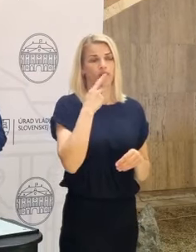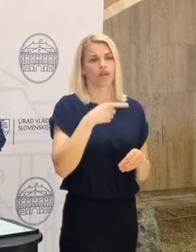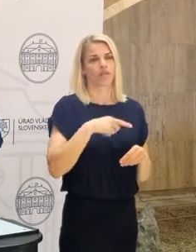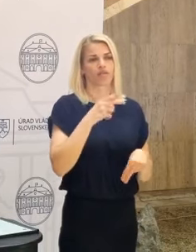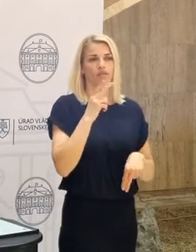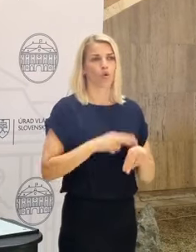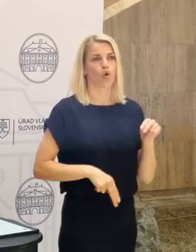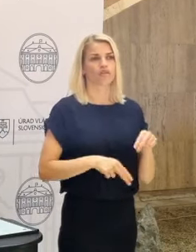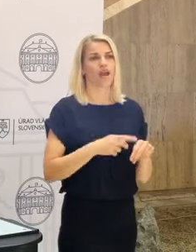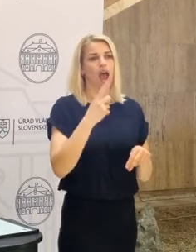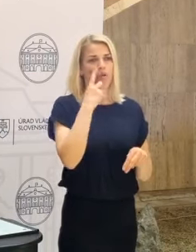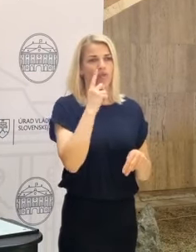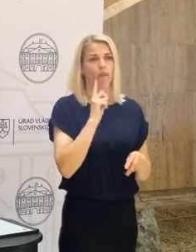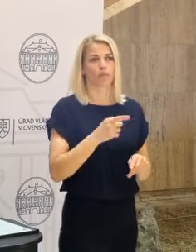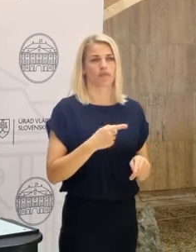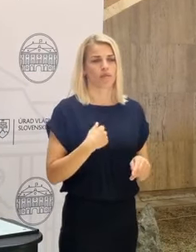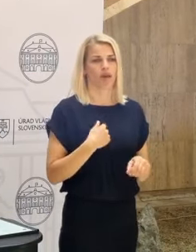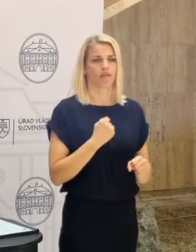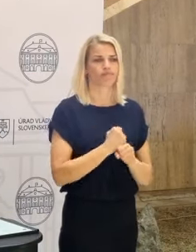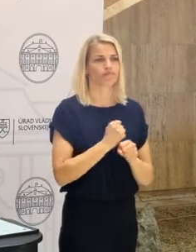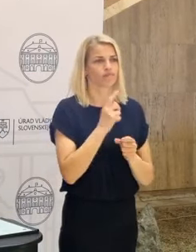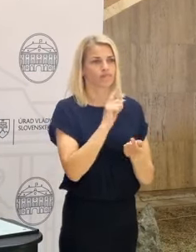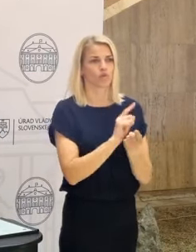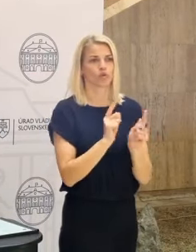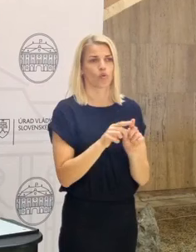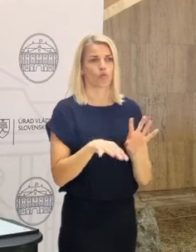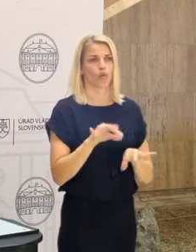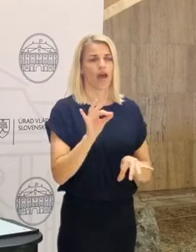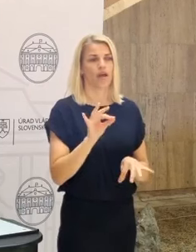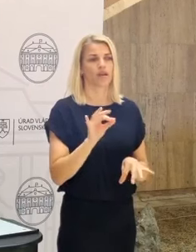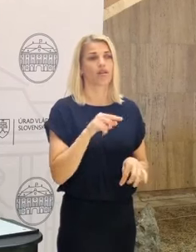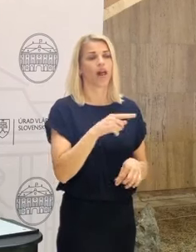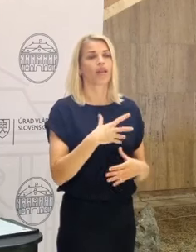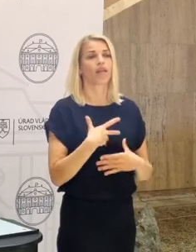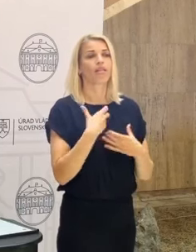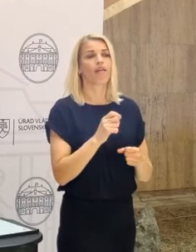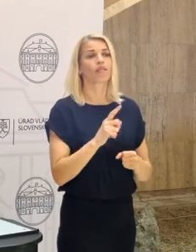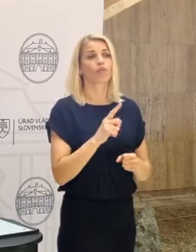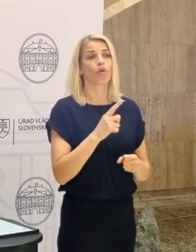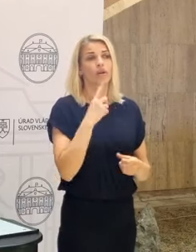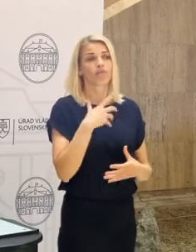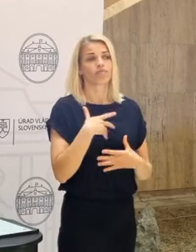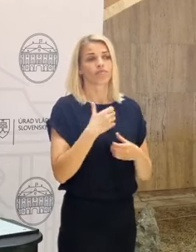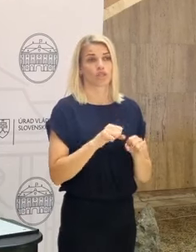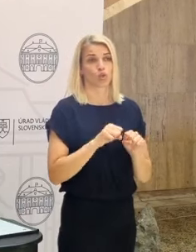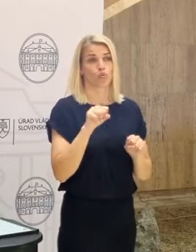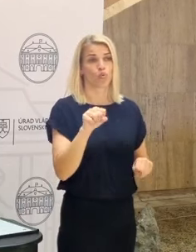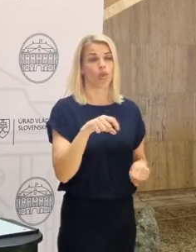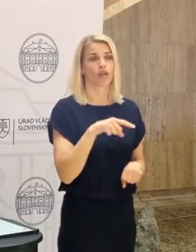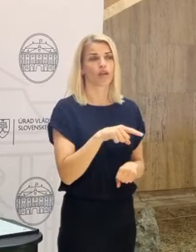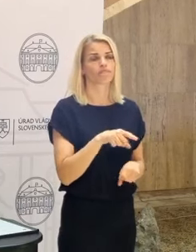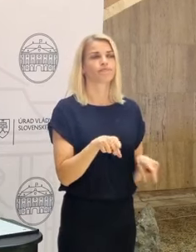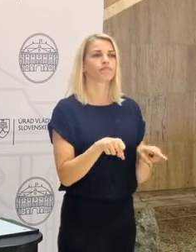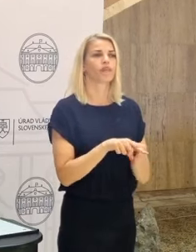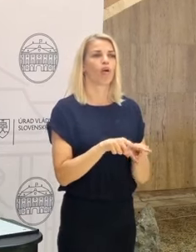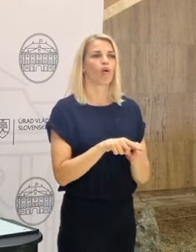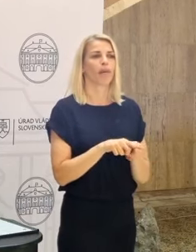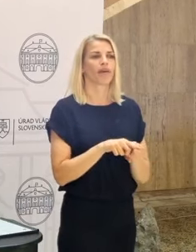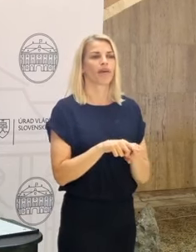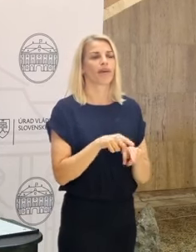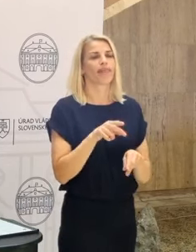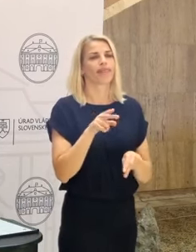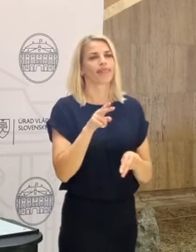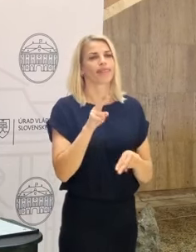najbližšie týždňa musíme využiť na to, aby sme dohodu našli. Ale myslím si, ten návrh, ktorý návrhuje Richard Sulik, je ako keby na kraji.